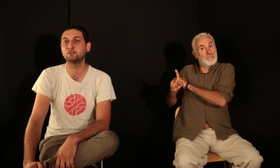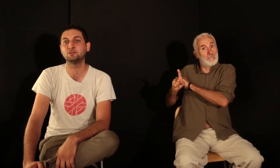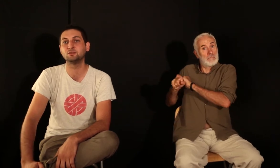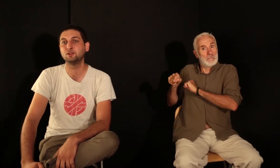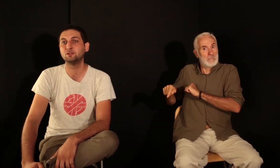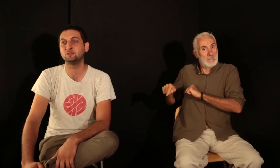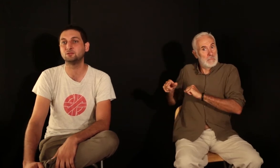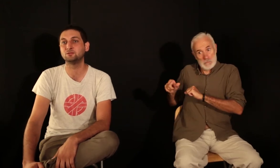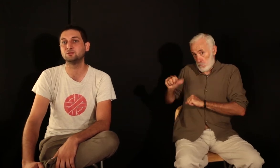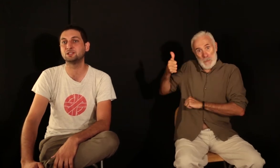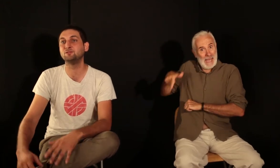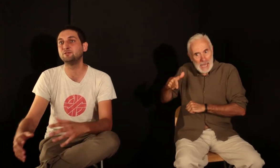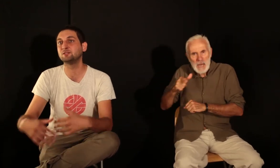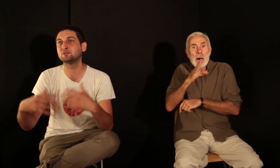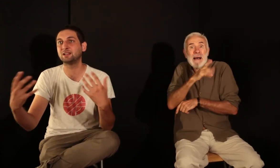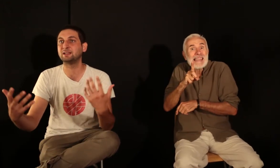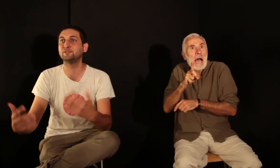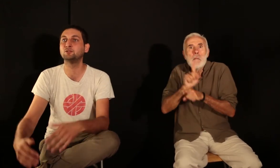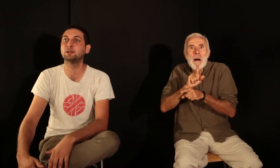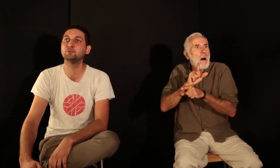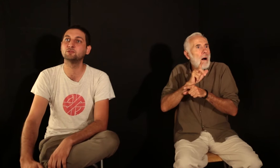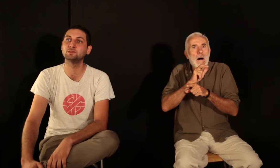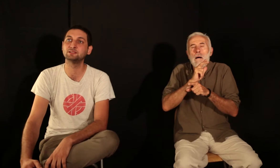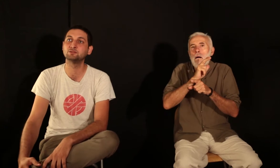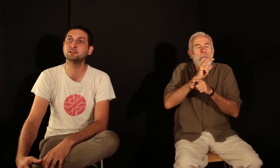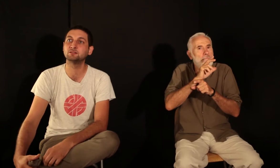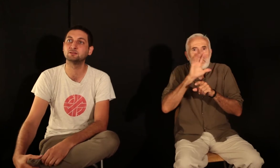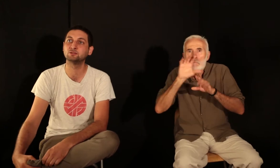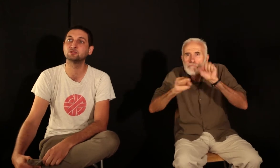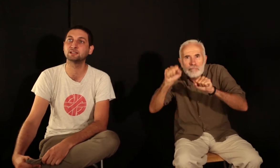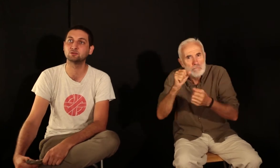le chef de file, en tout cas la figure la plus connue ici, serait Joe Sacco,